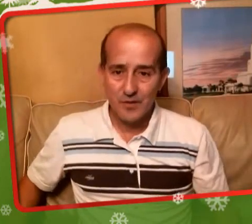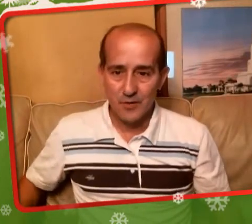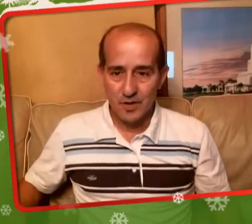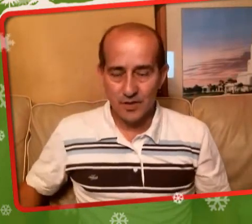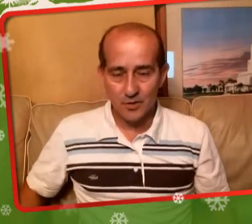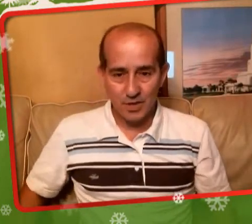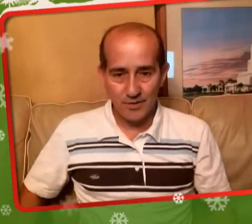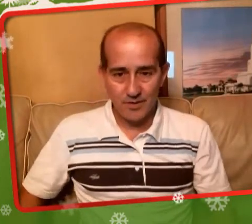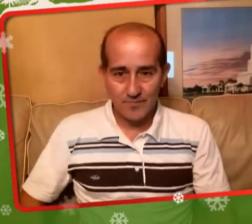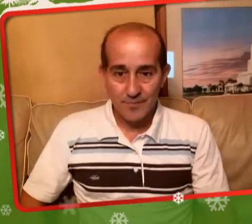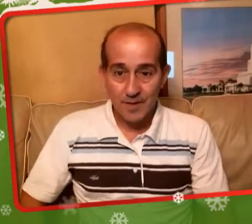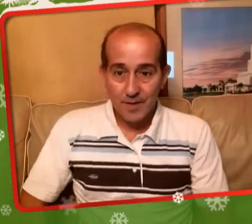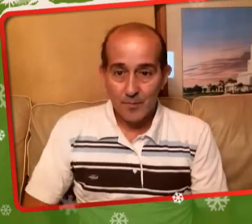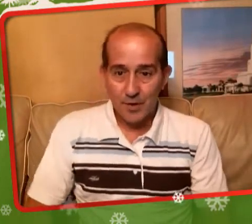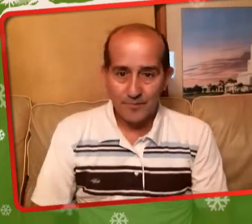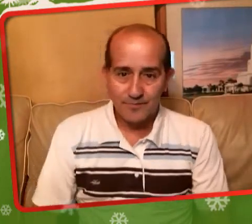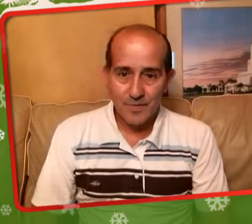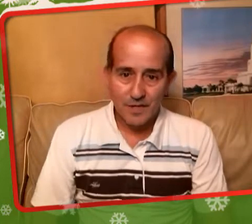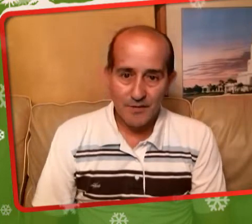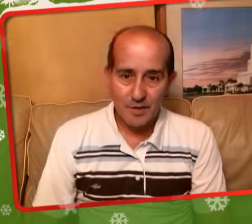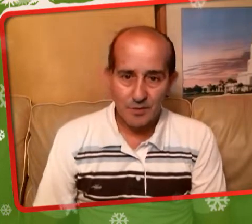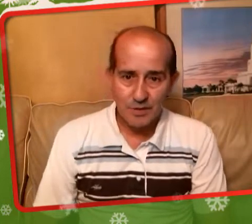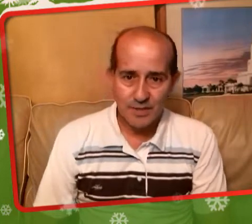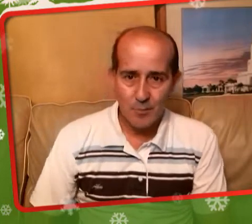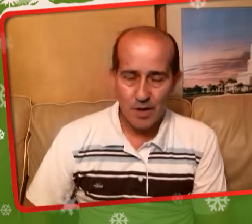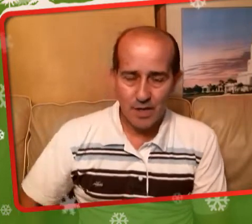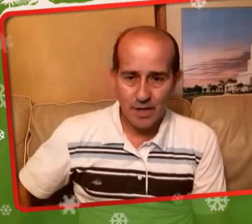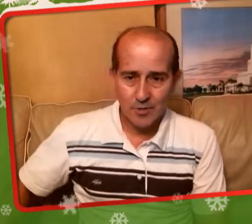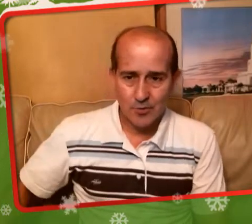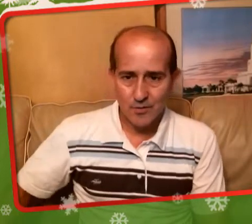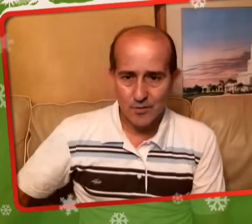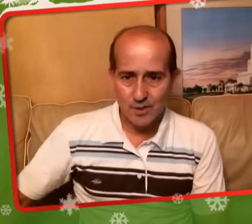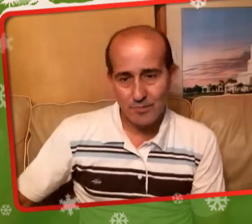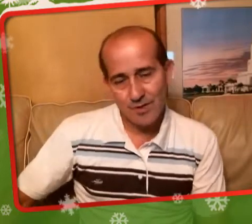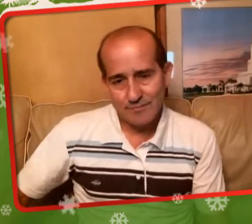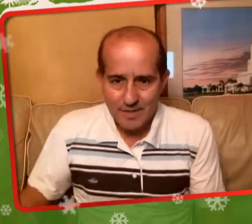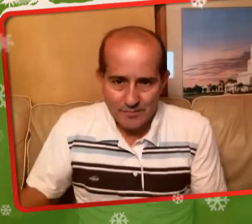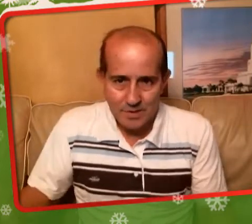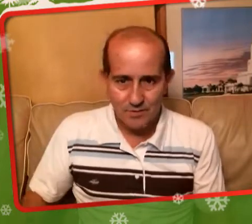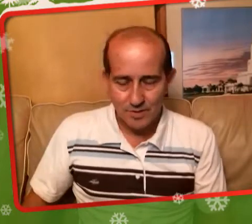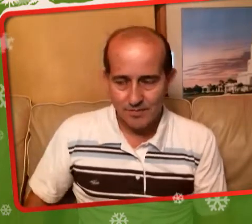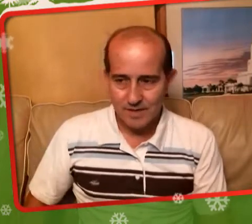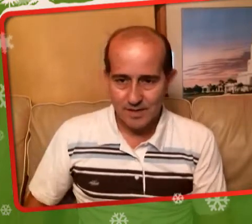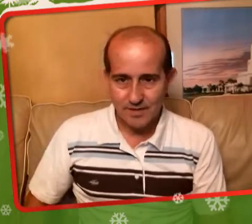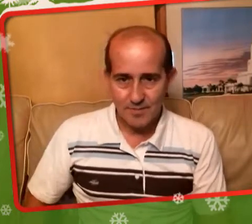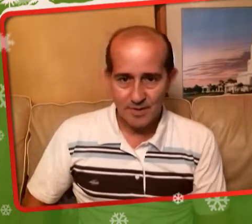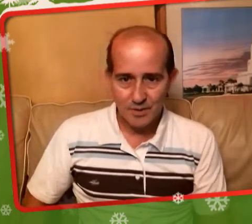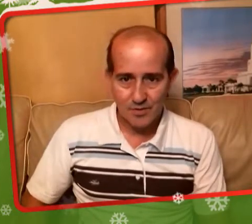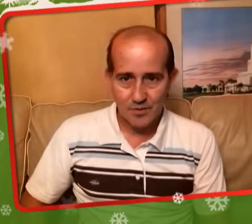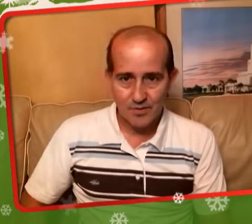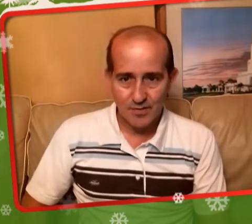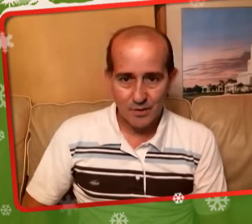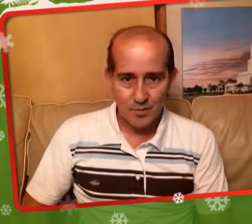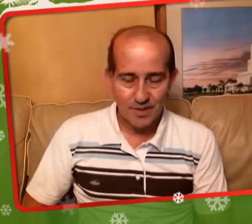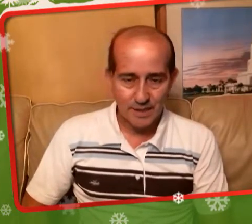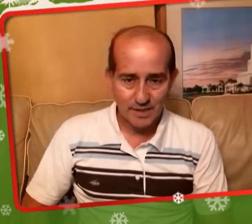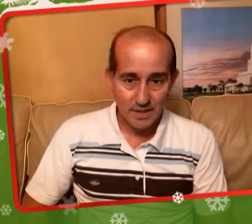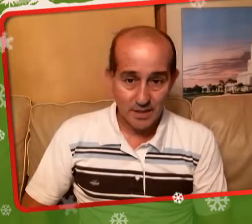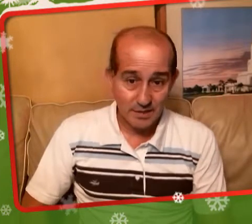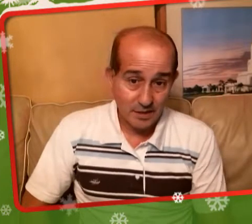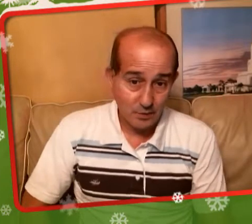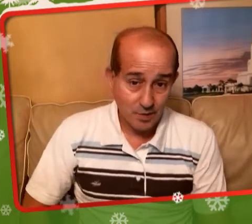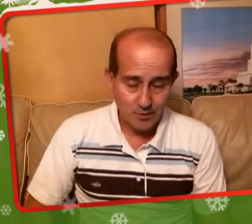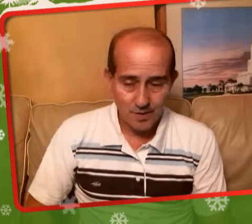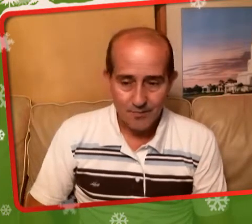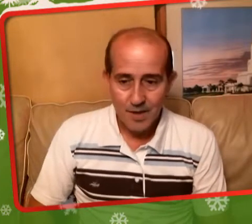Hola, yo aquí otra vez. Bueno, esta vez no estamos aclarando una duda. Bueno, es una duda, ¿verdad? La persona no sabe cómo hacer